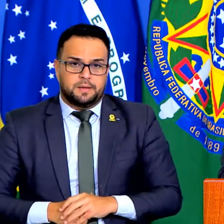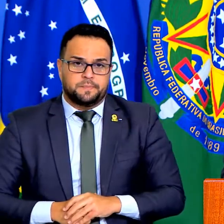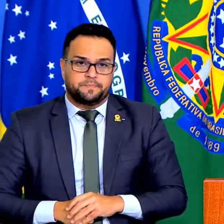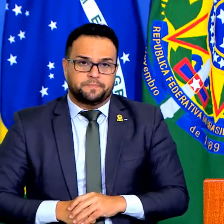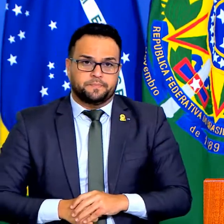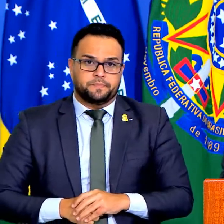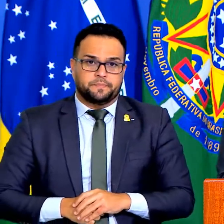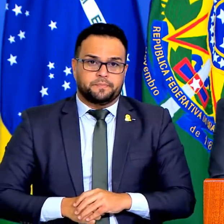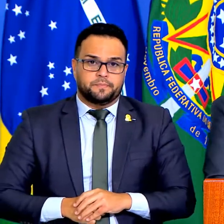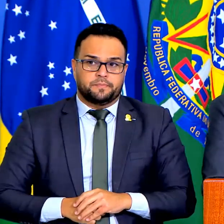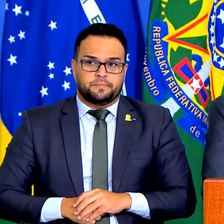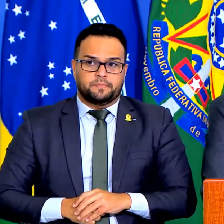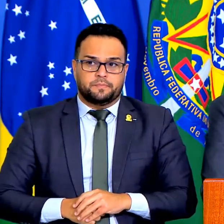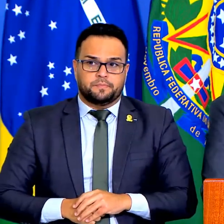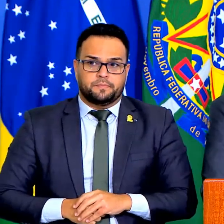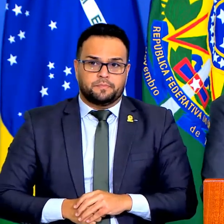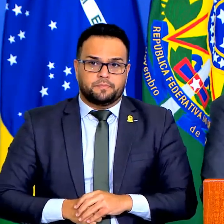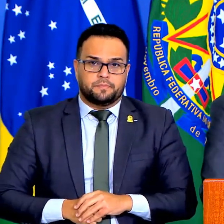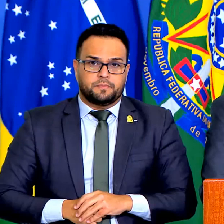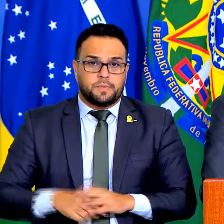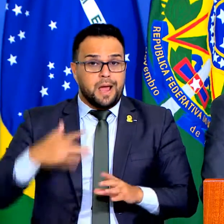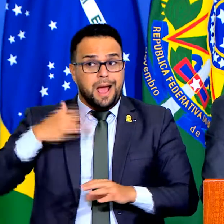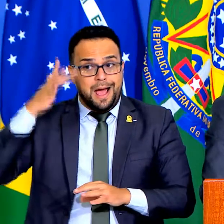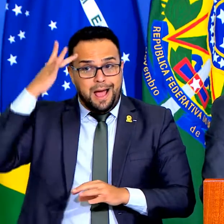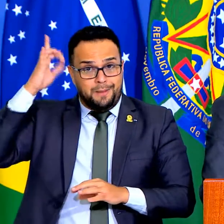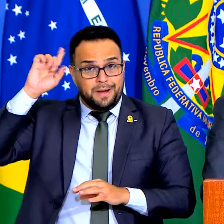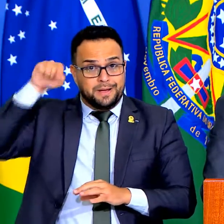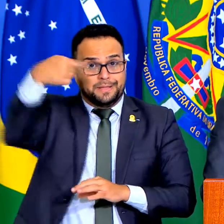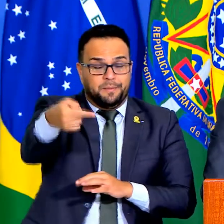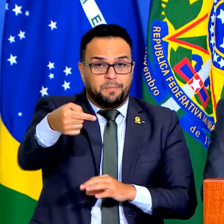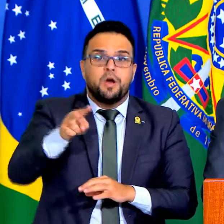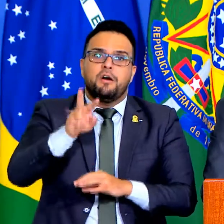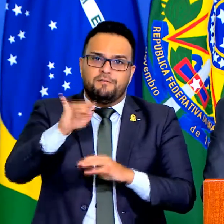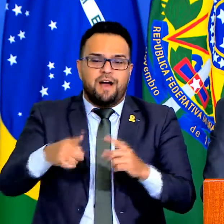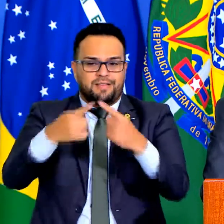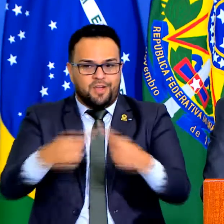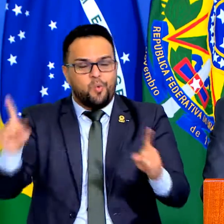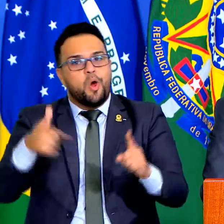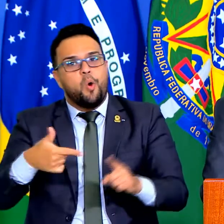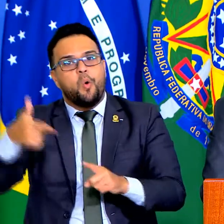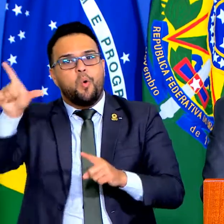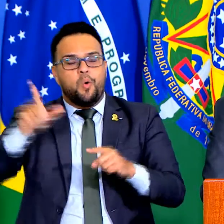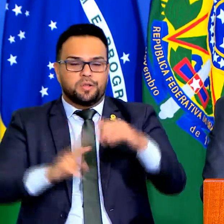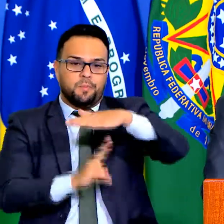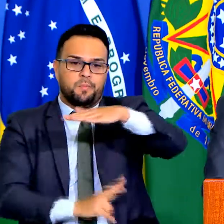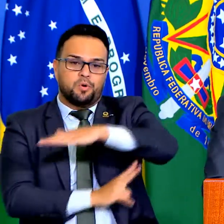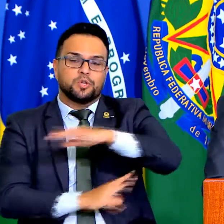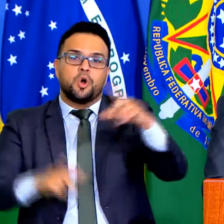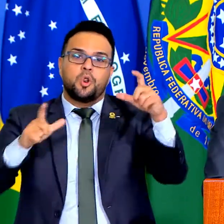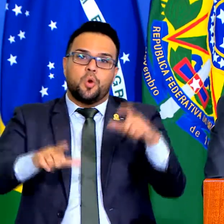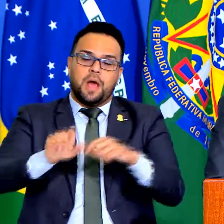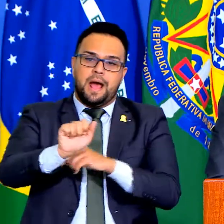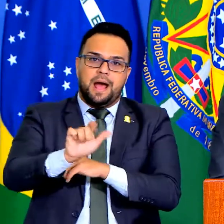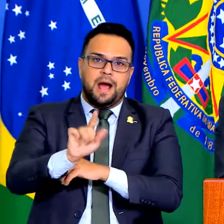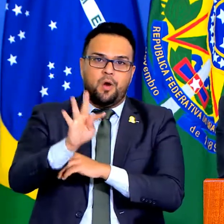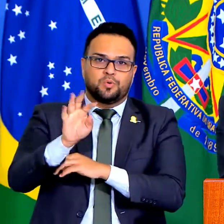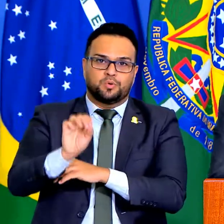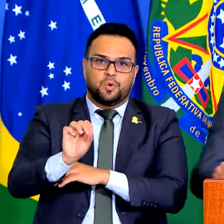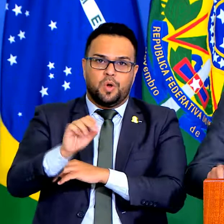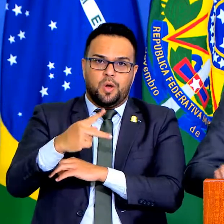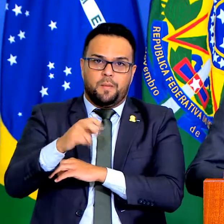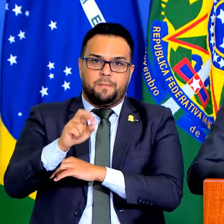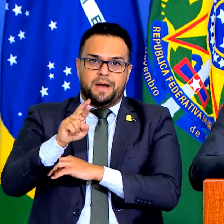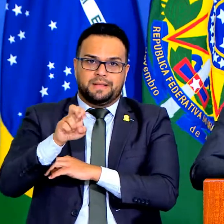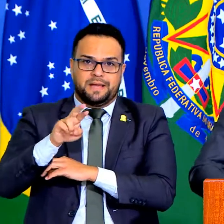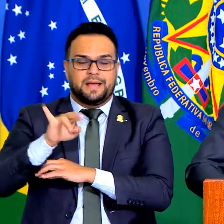depois da manhã estaremos também inaugurando uma outra ponte do Alto Parnaíba na divisa Maranhão